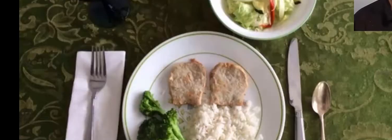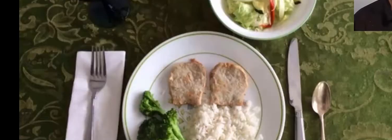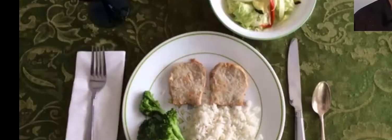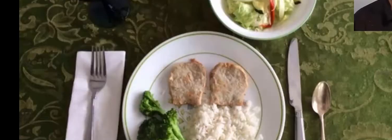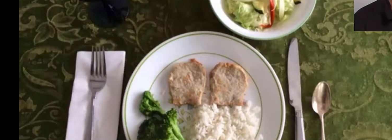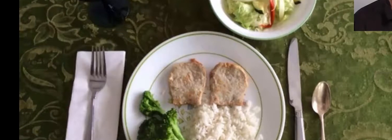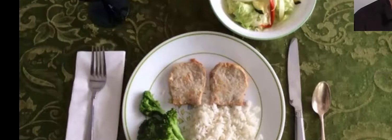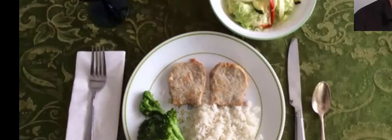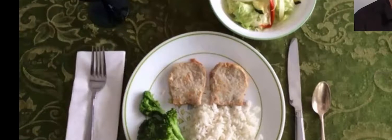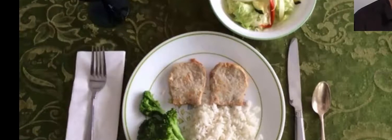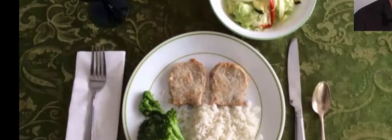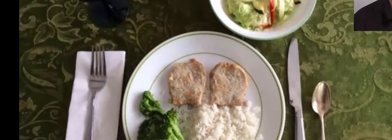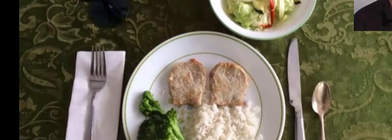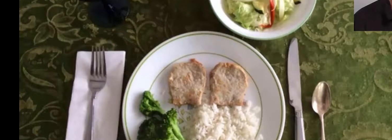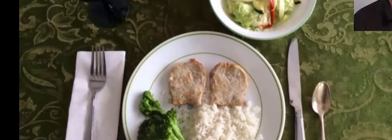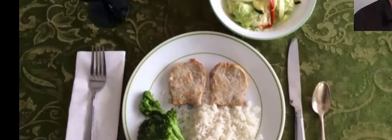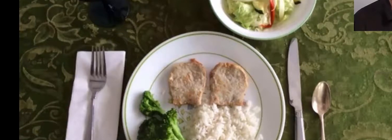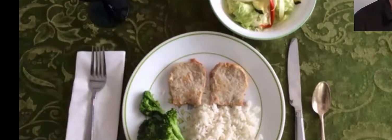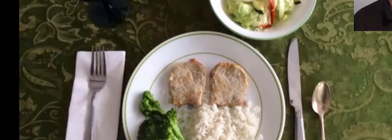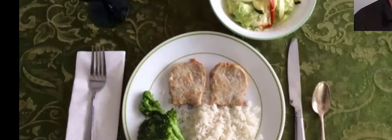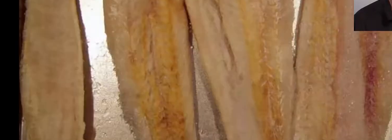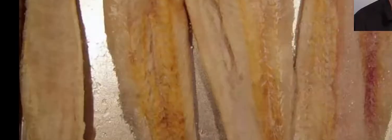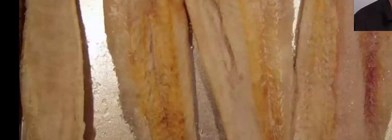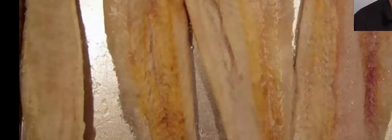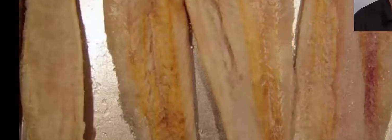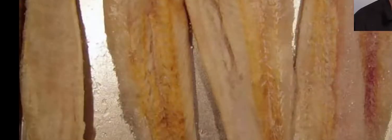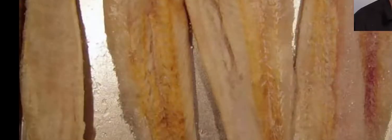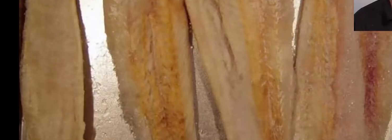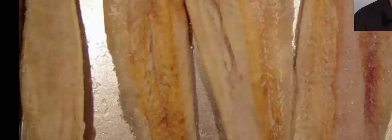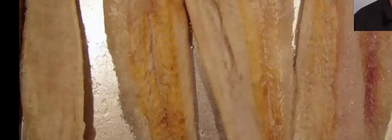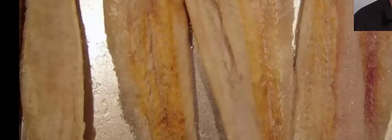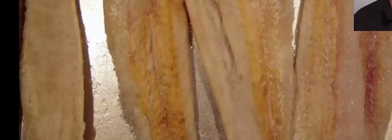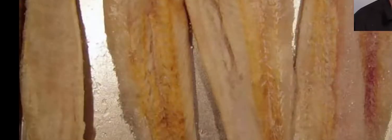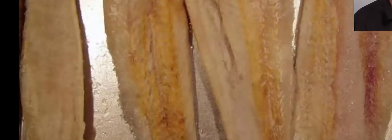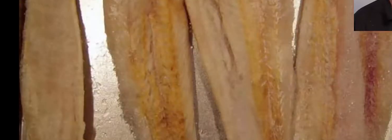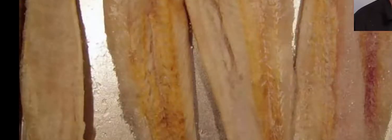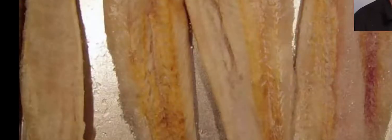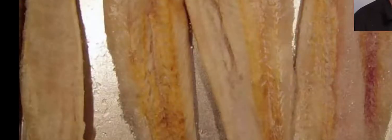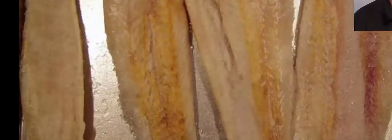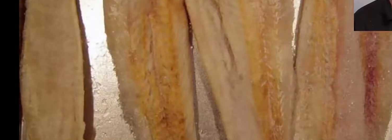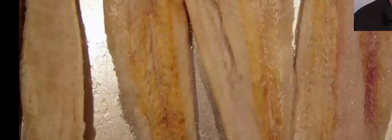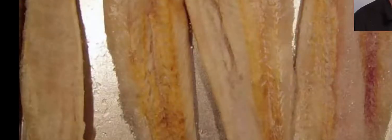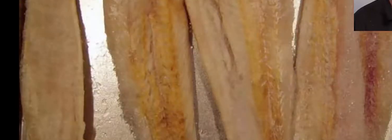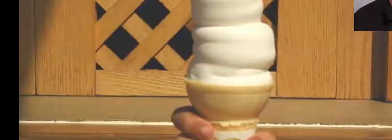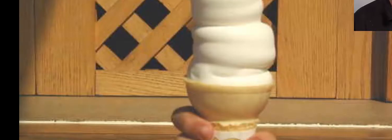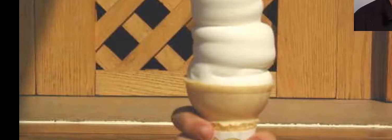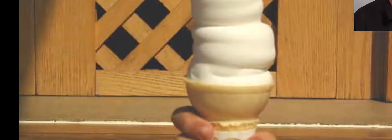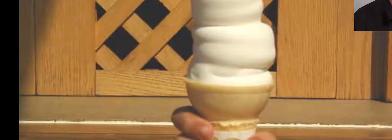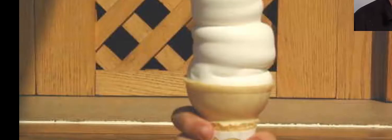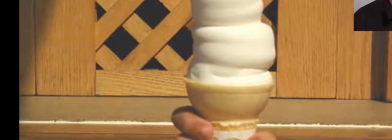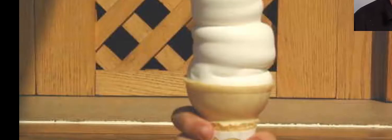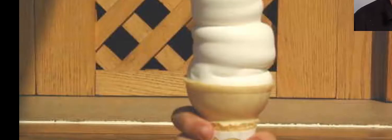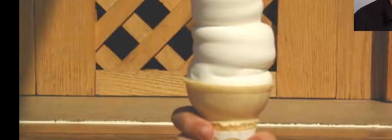la cena, el pescado, el helado,